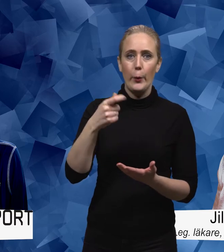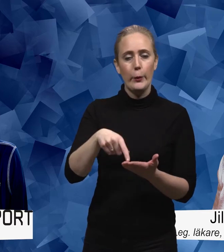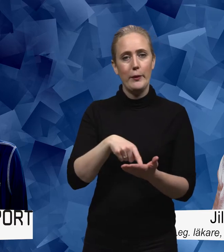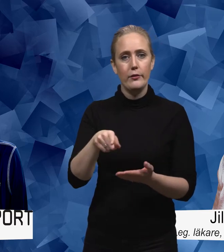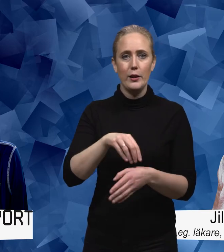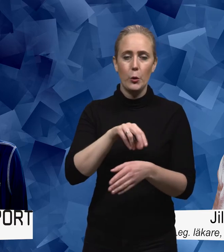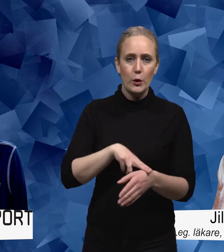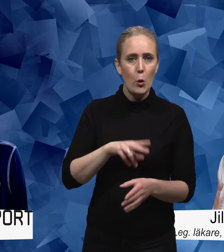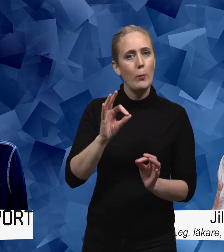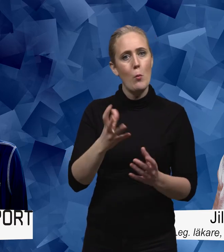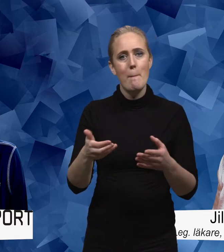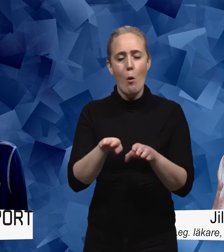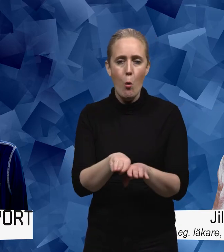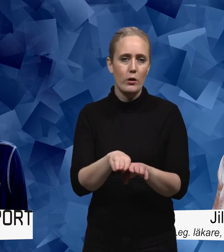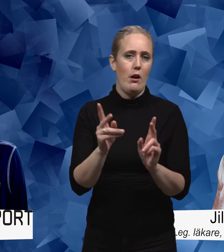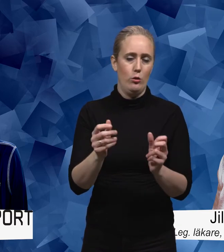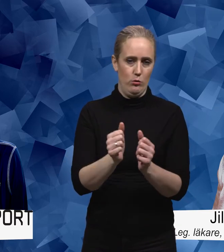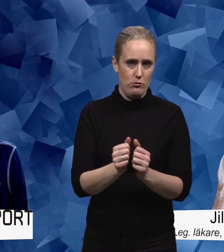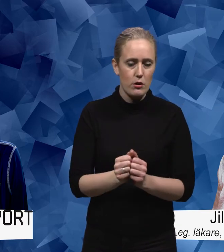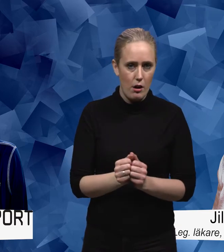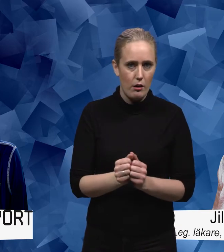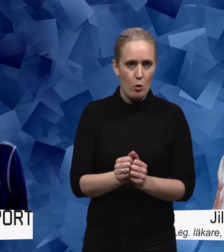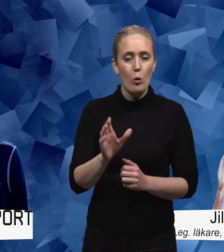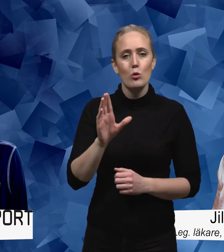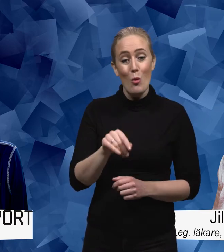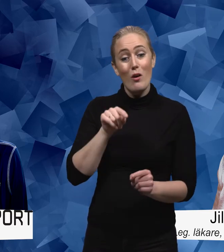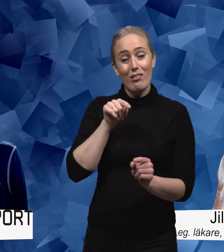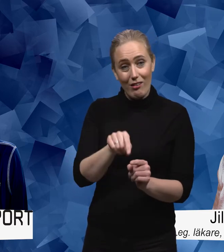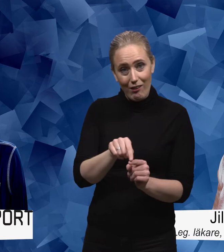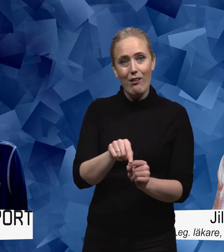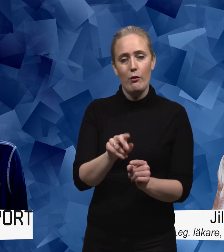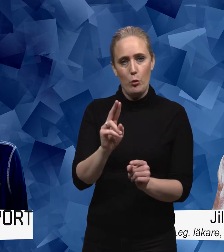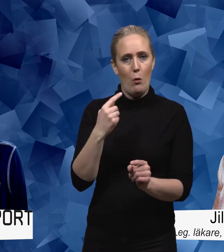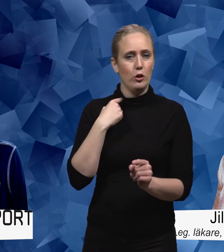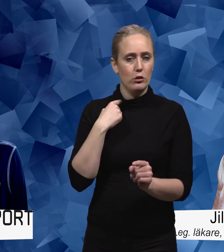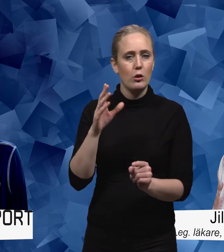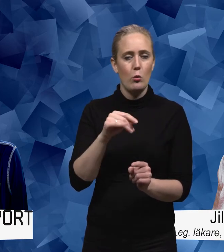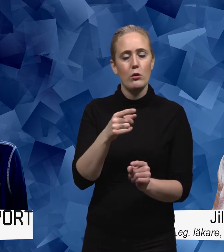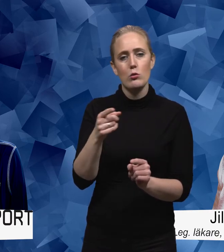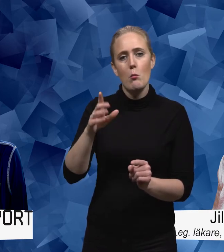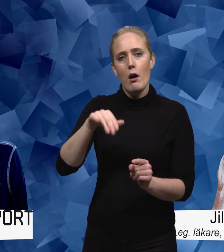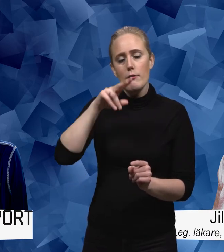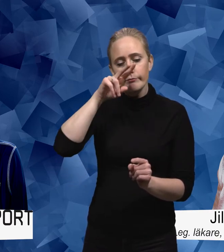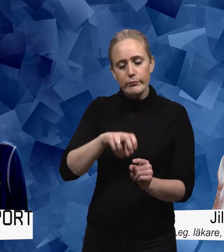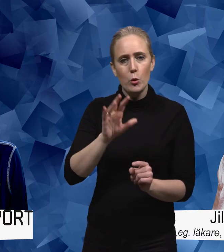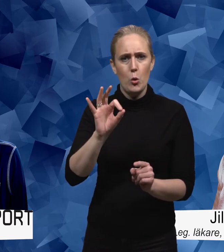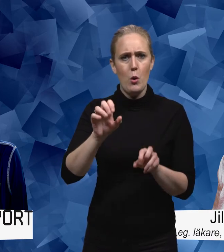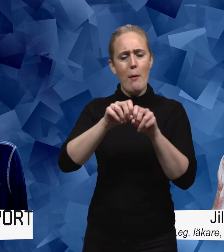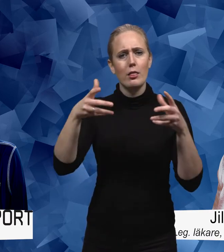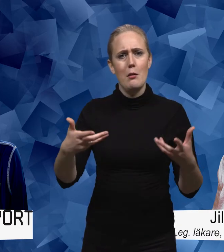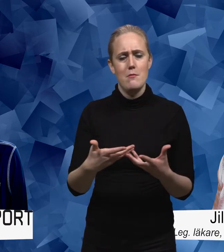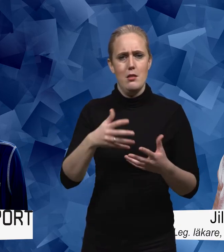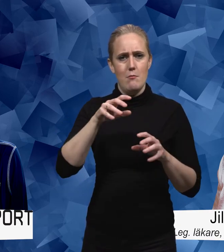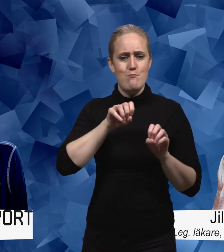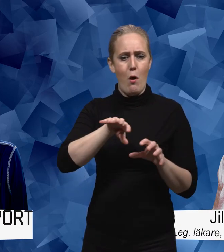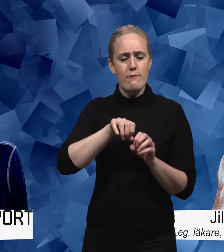eller hur man botar den eller vad det nu kan vara. Och här hade man tittat just på hur påverkar pandemin människors